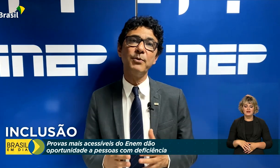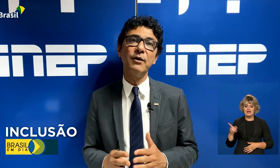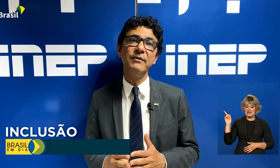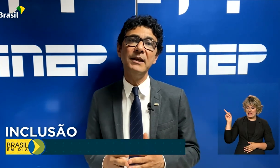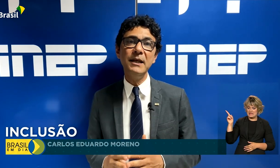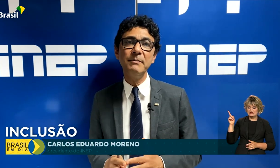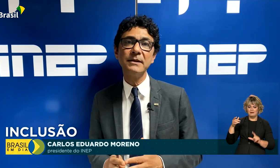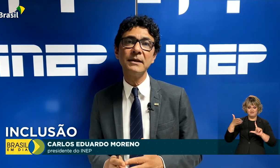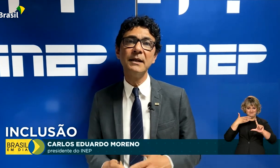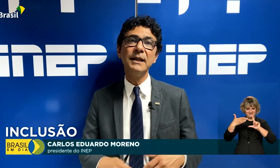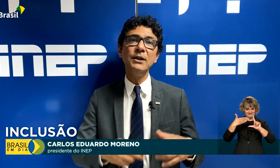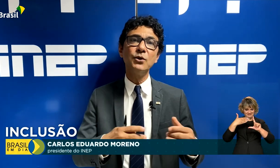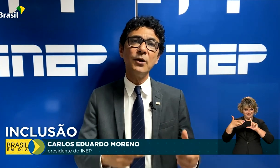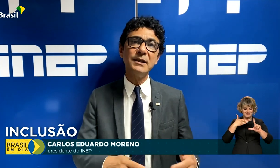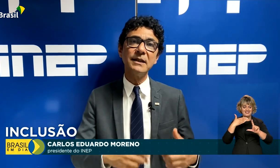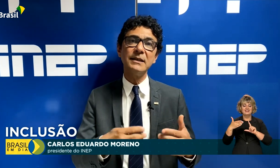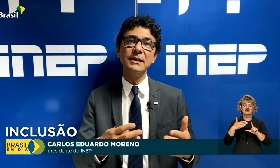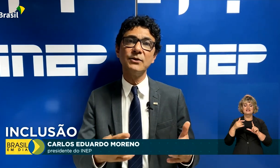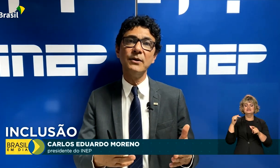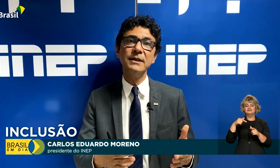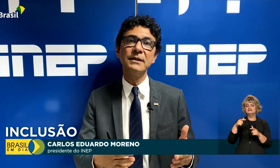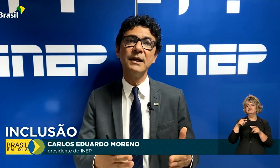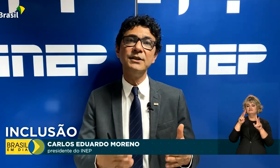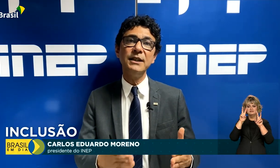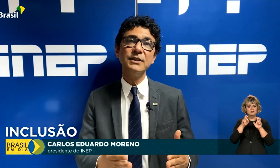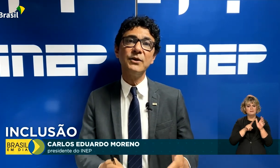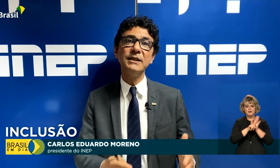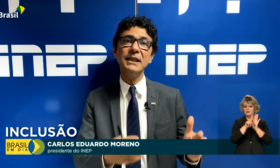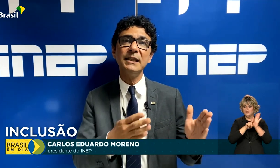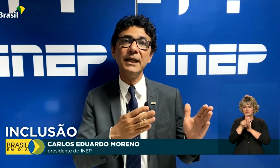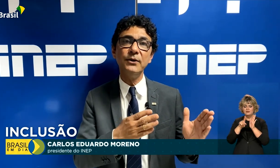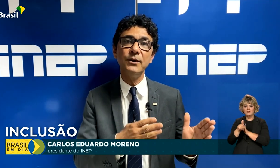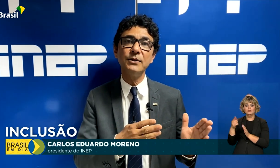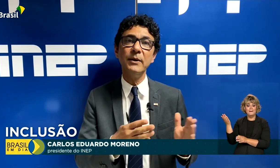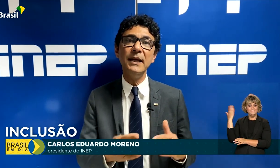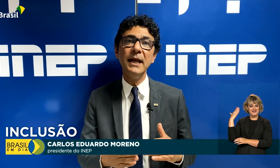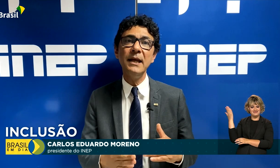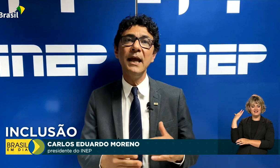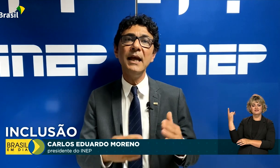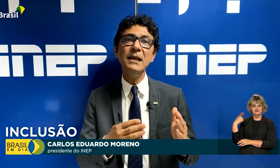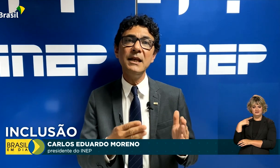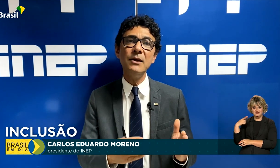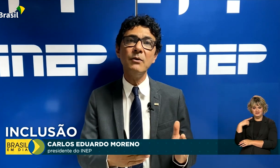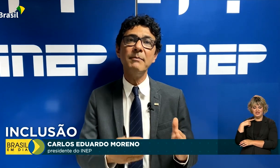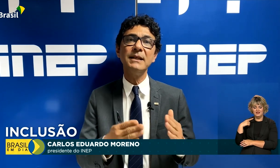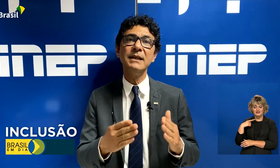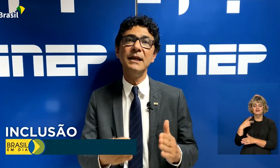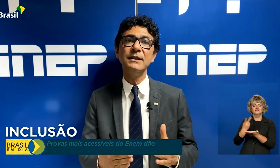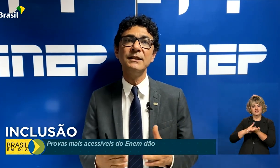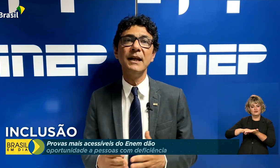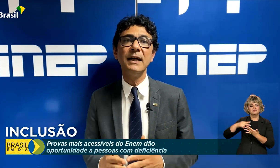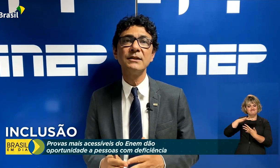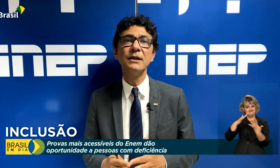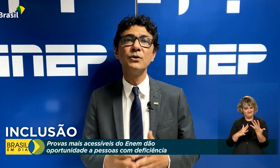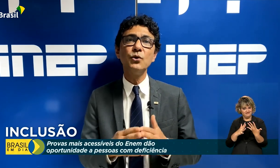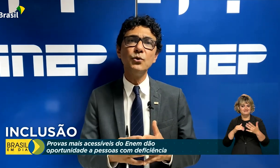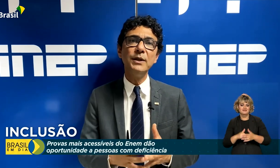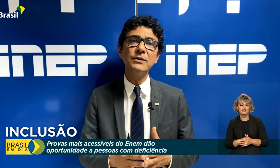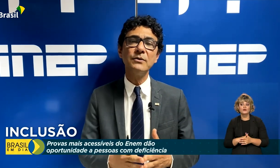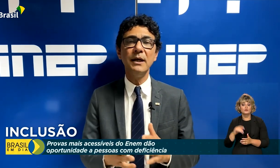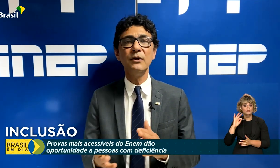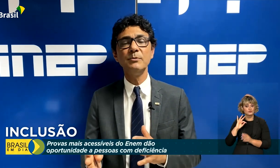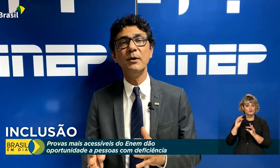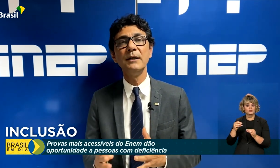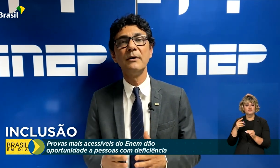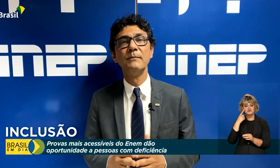Videoprova em Libras tem todas as questões de edições anteriores do Enem em língua brasileira de sinais. Tudo